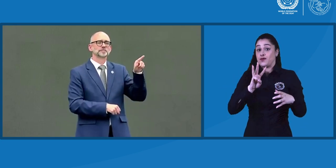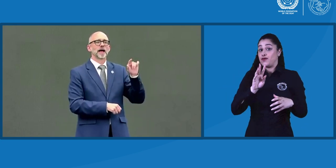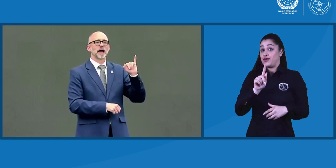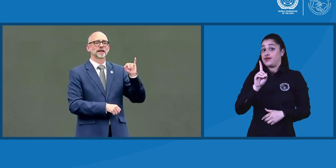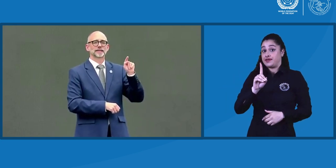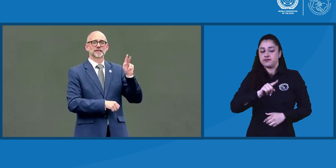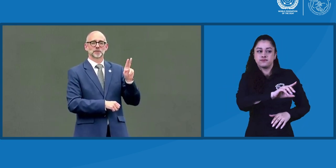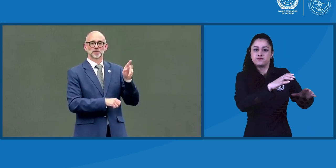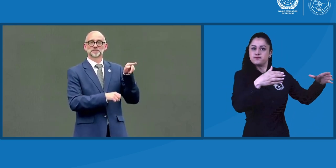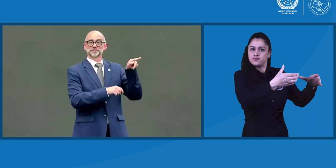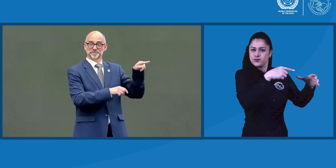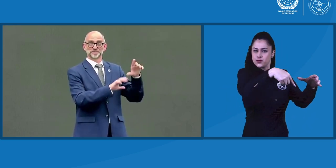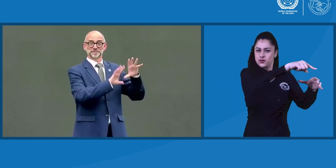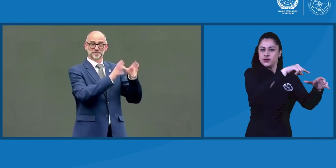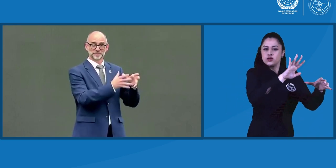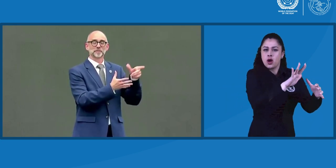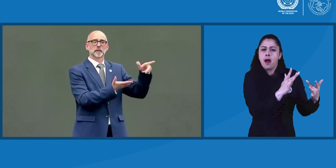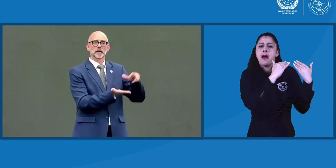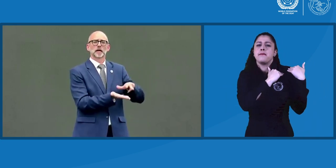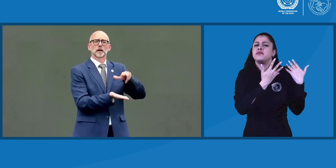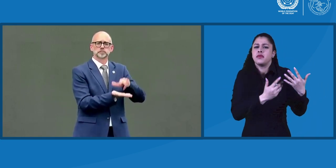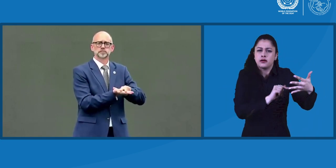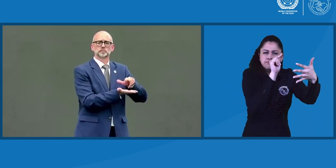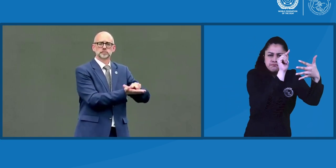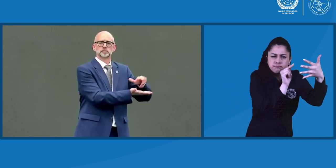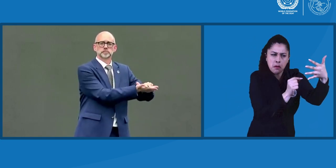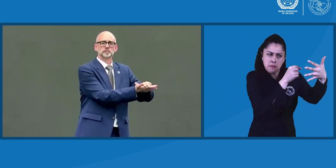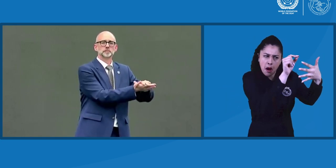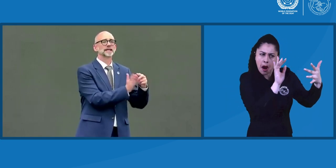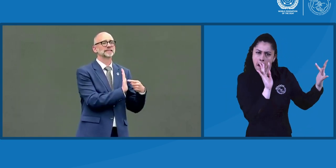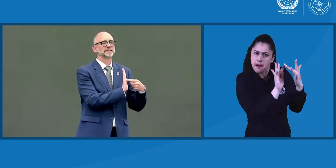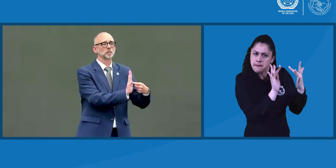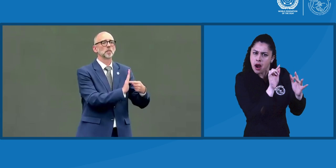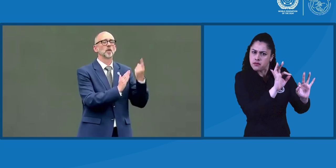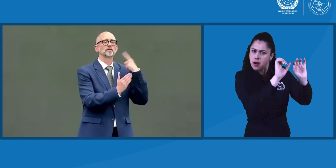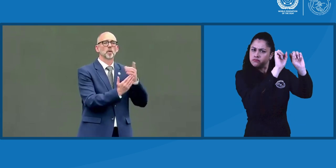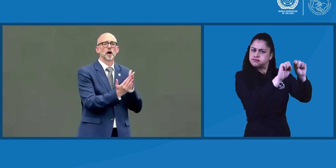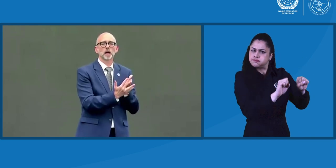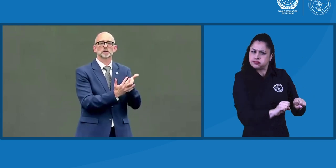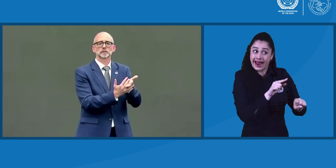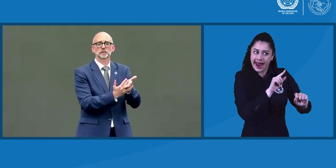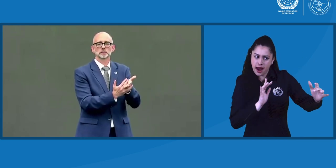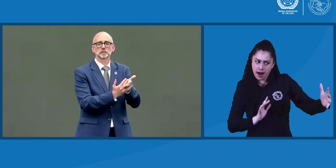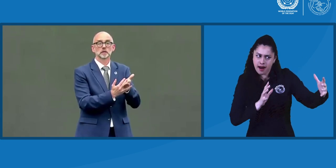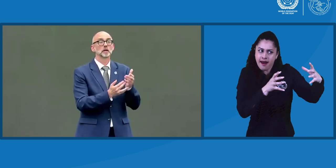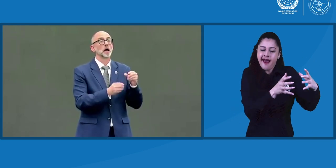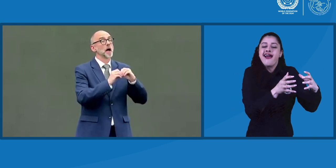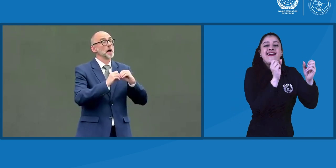La WFD viene trabajando con el comité encargado de evaluar los criterios para los imaginarios de accesibilidad.